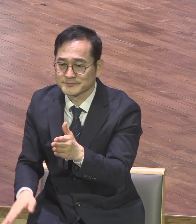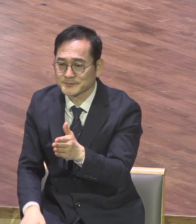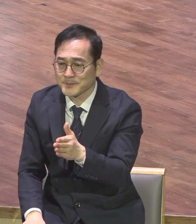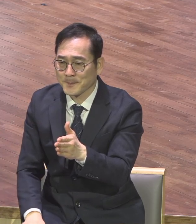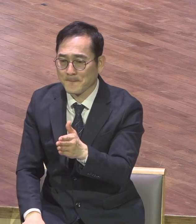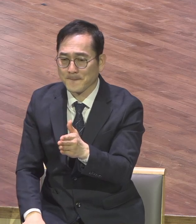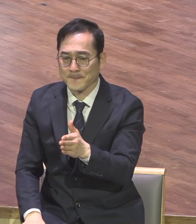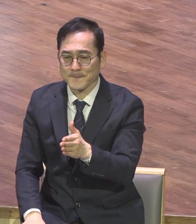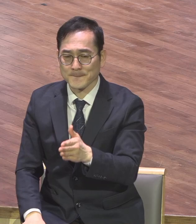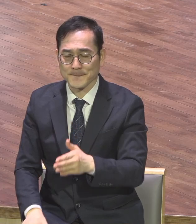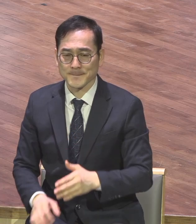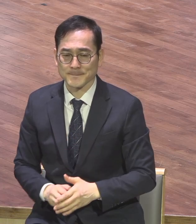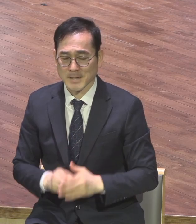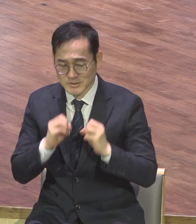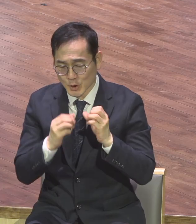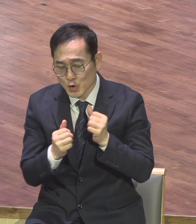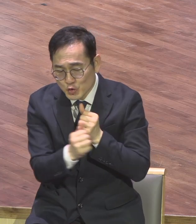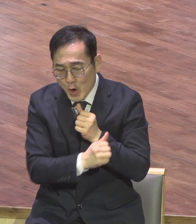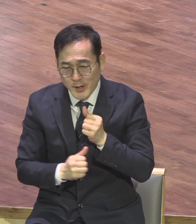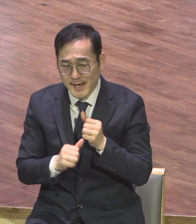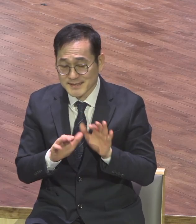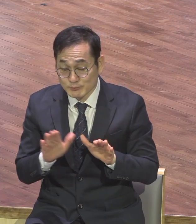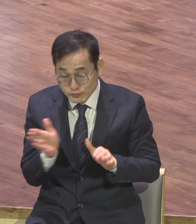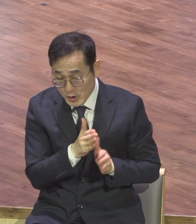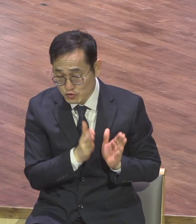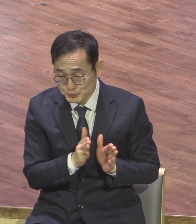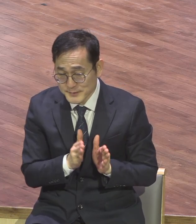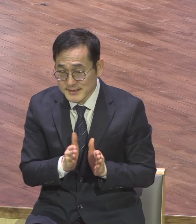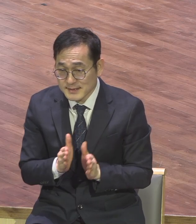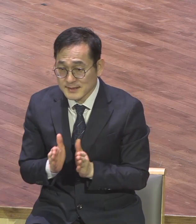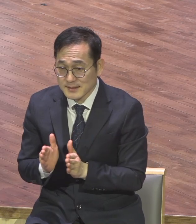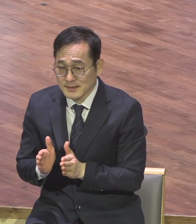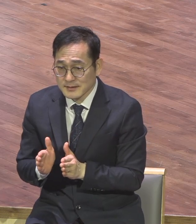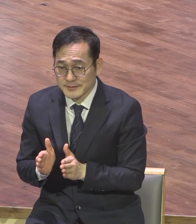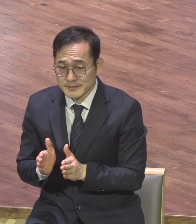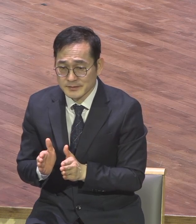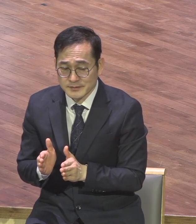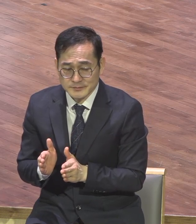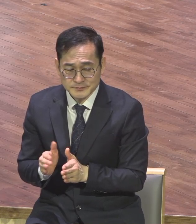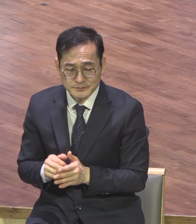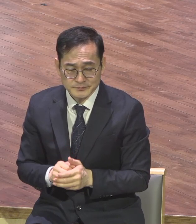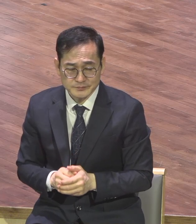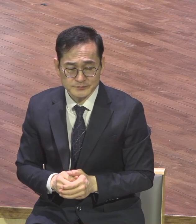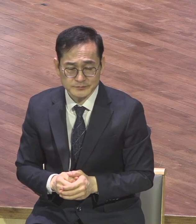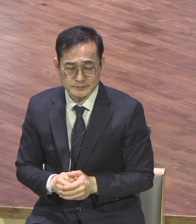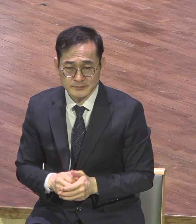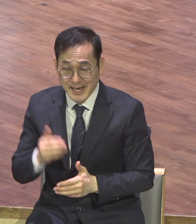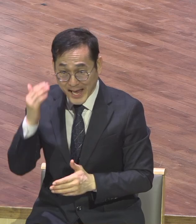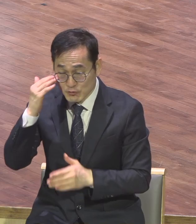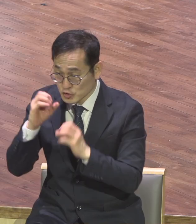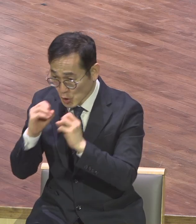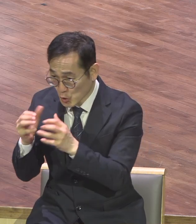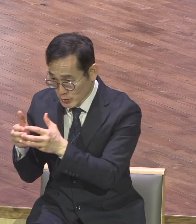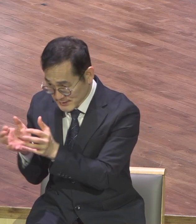위해서 성교위원회가 지금부터 준비해야 됩니다 이제부터는 다른 거 없습니다 국내 전도 해외 성교